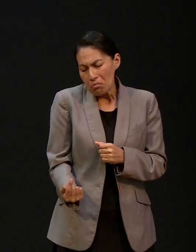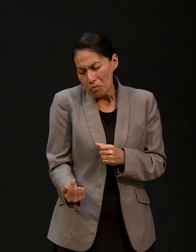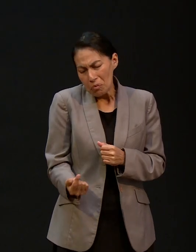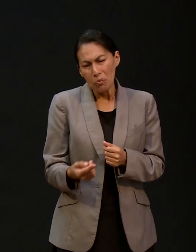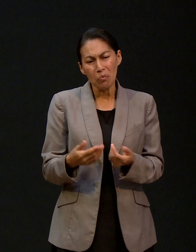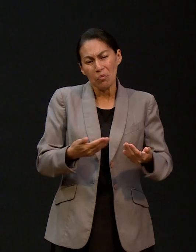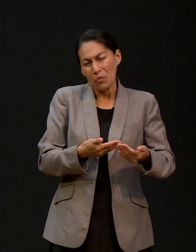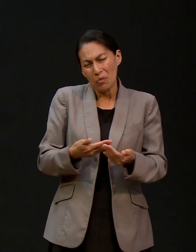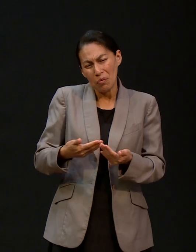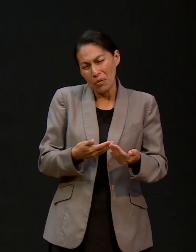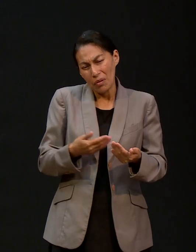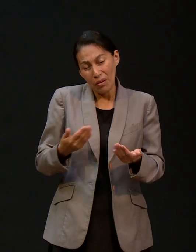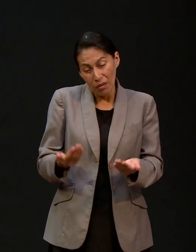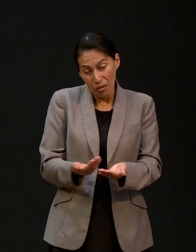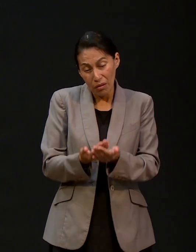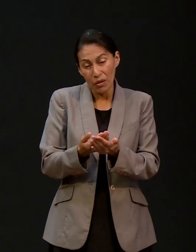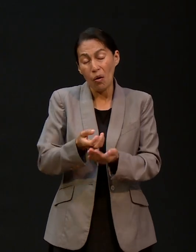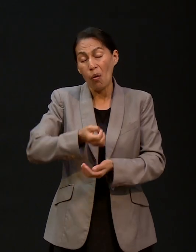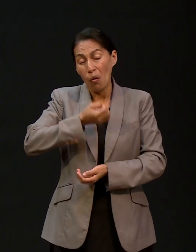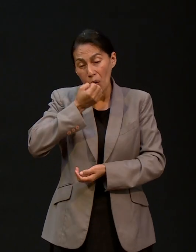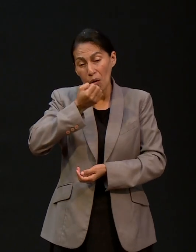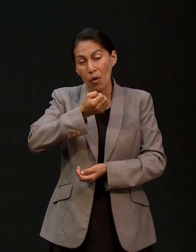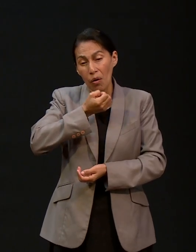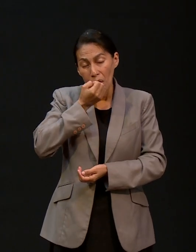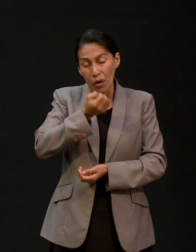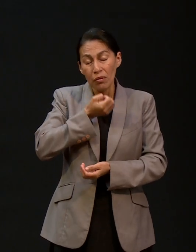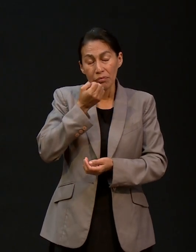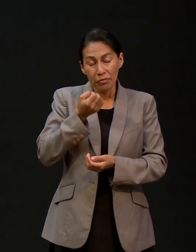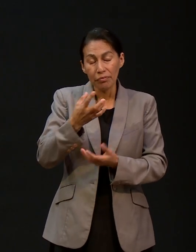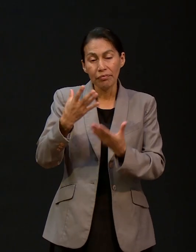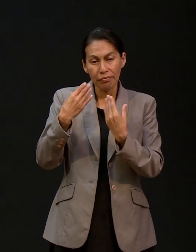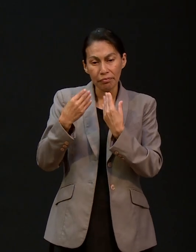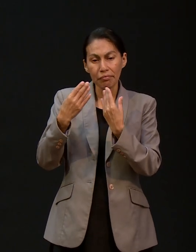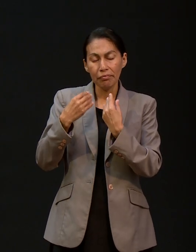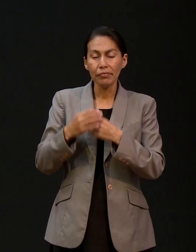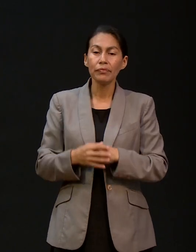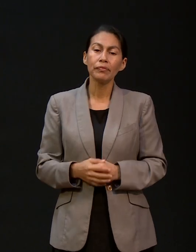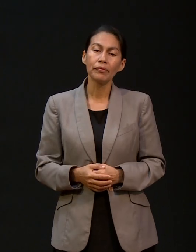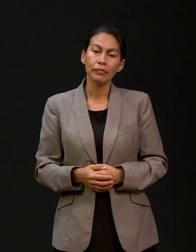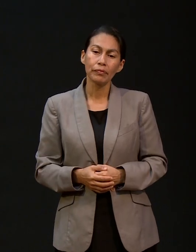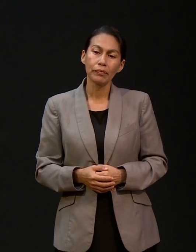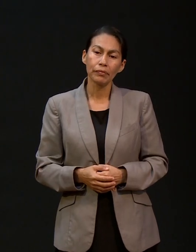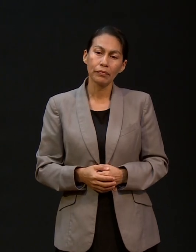desde pequeñitos. Desde que nace uno, los enseñan a orar, a juntar las manitas.